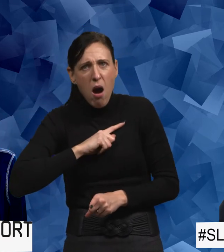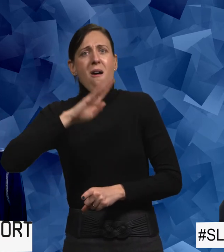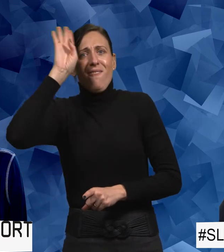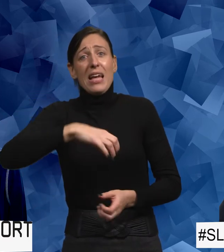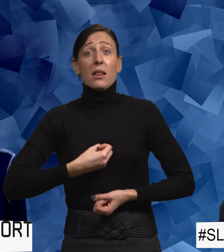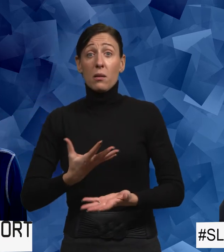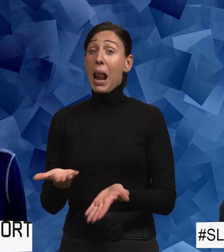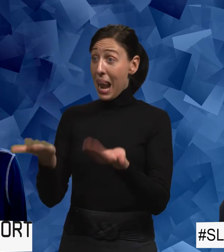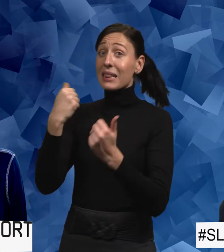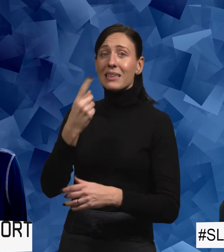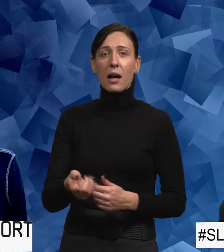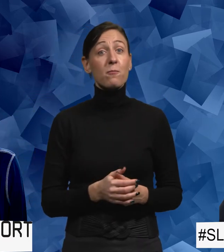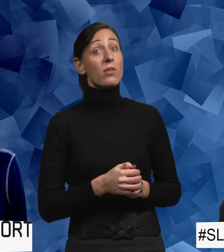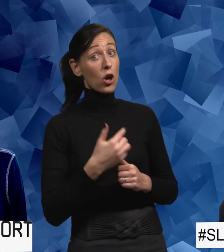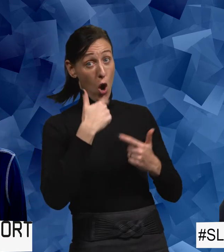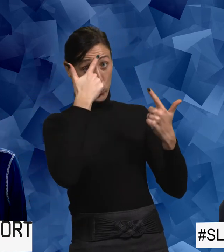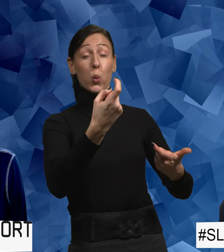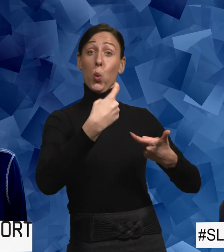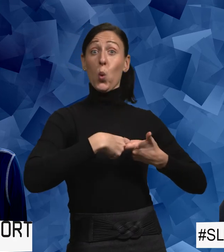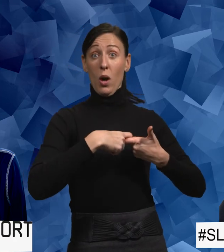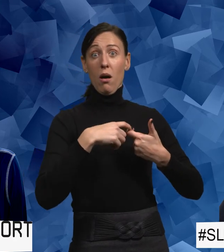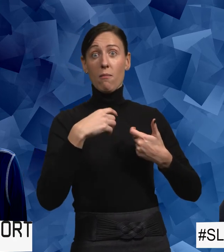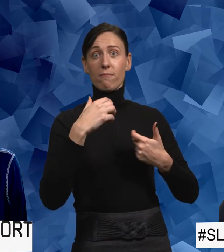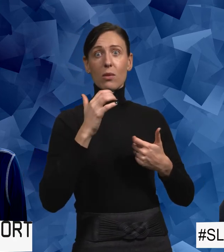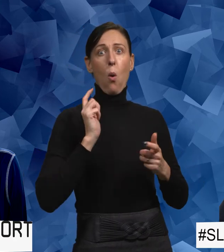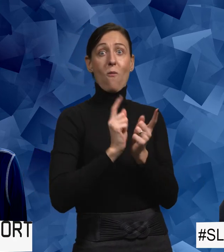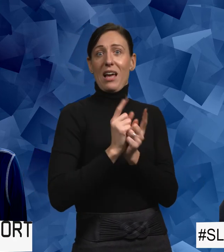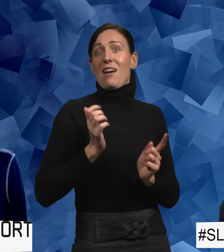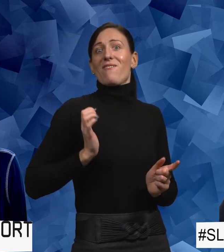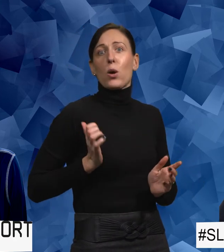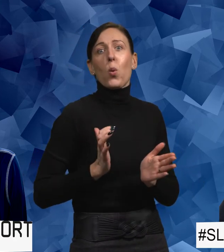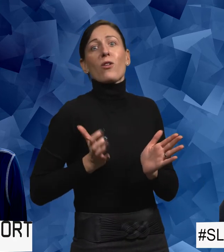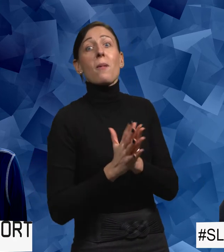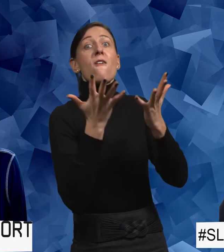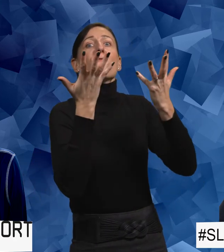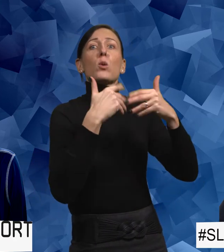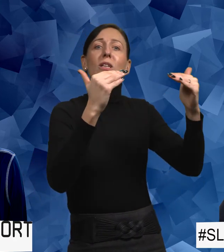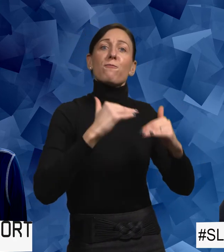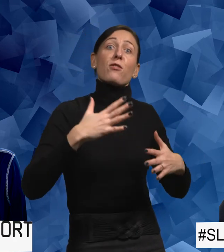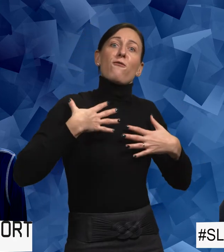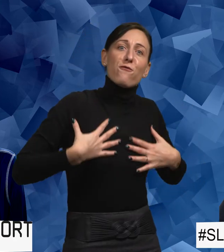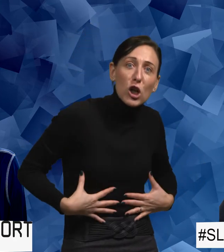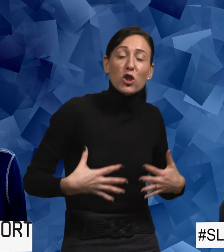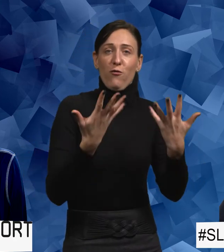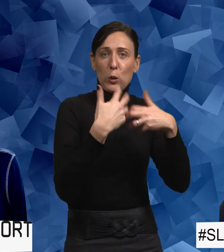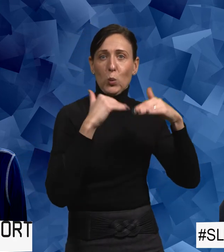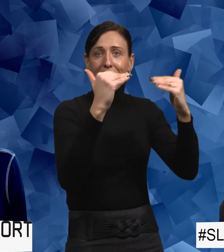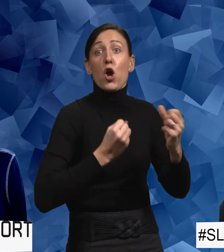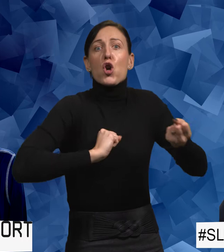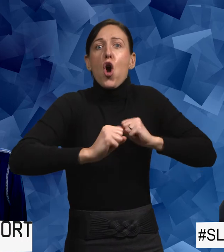lät sagt. Jag tror väldigt ofta att flickor med funktionsnedsättning, fysisk funktionsnedsättning, rörelsenedsättning, att det blir